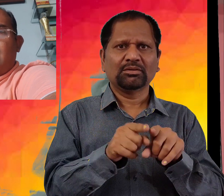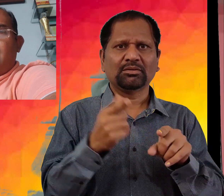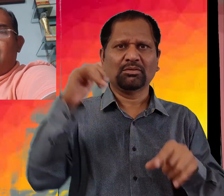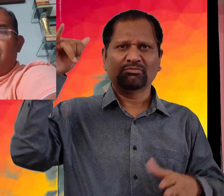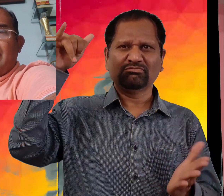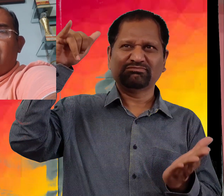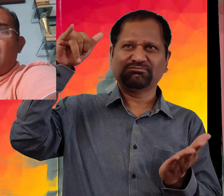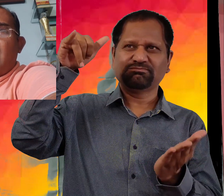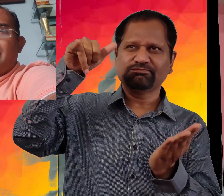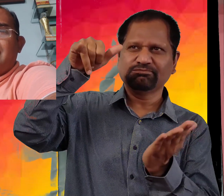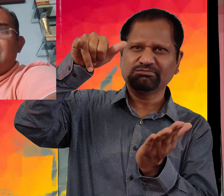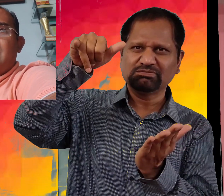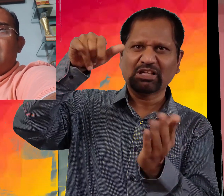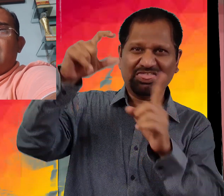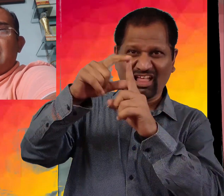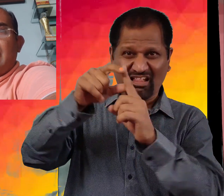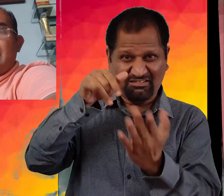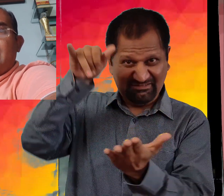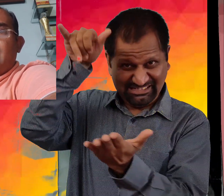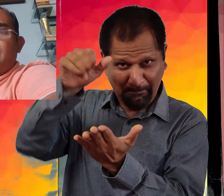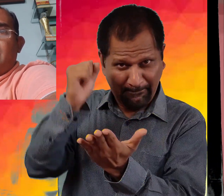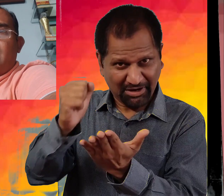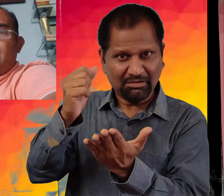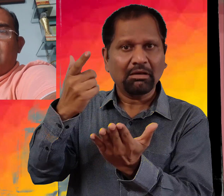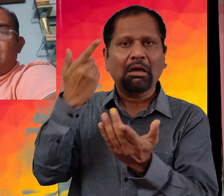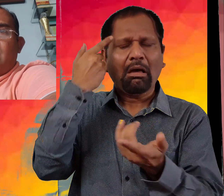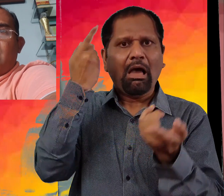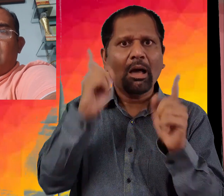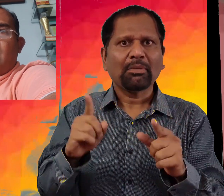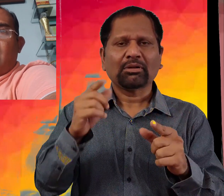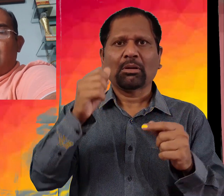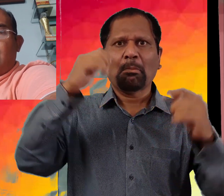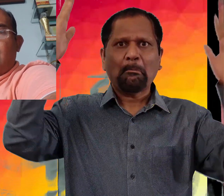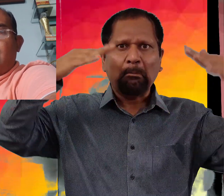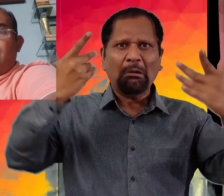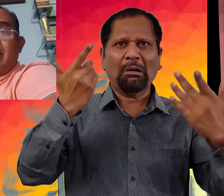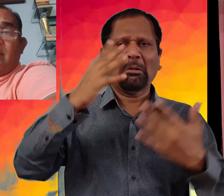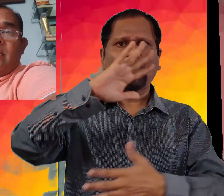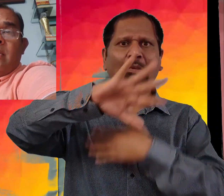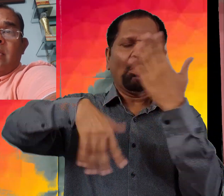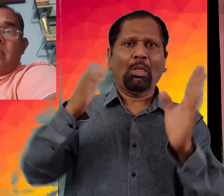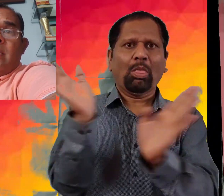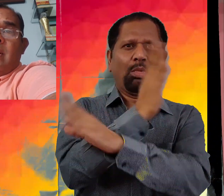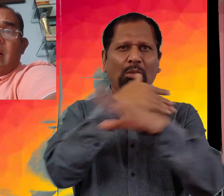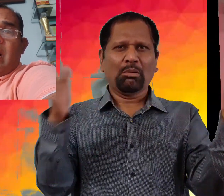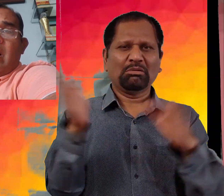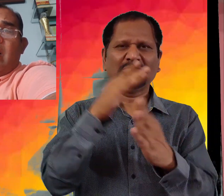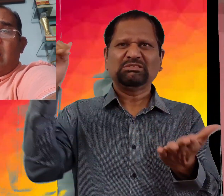فلائٹ کو ایمرجنسی لینڈنگ کرنی پڑی اور فلائٹ